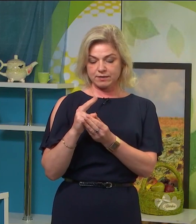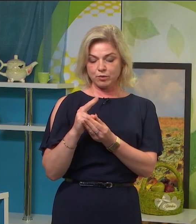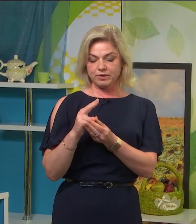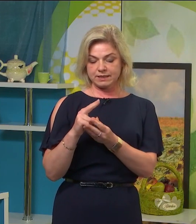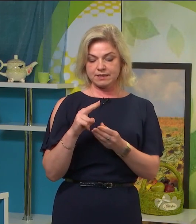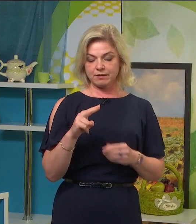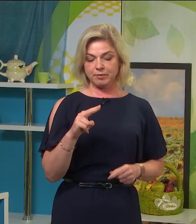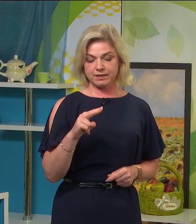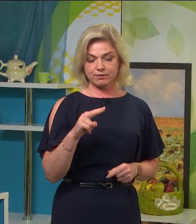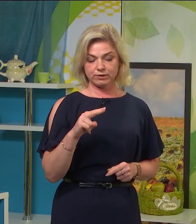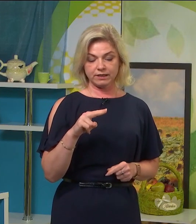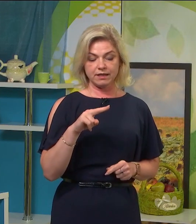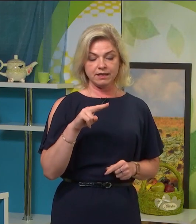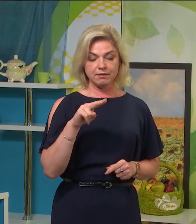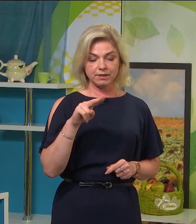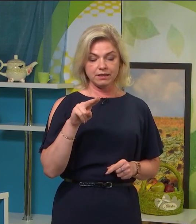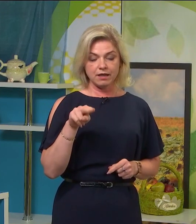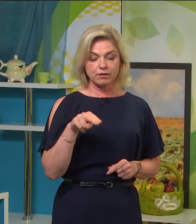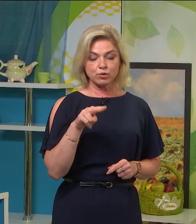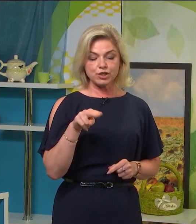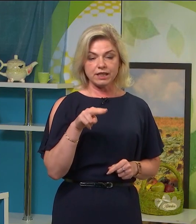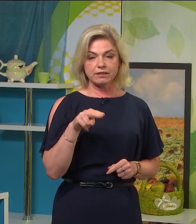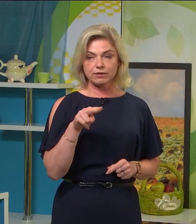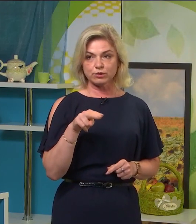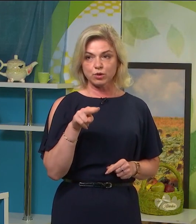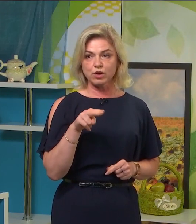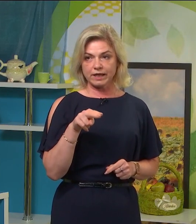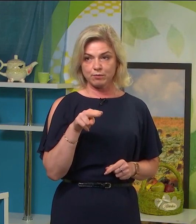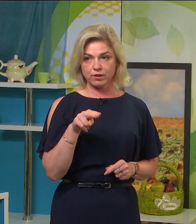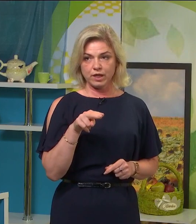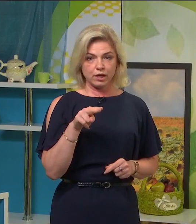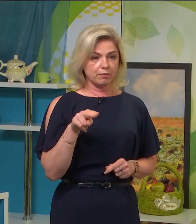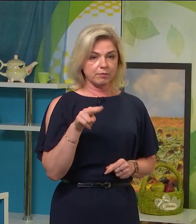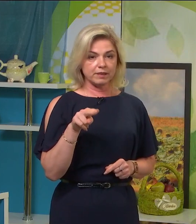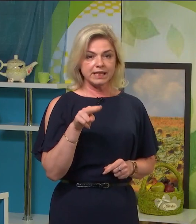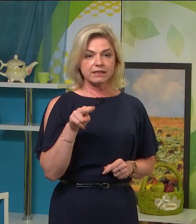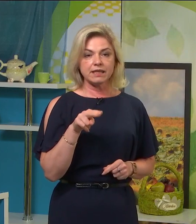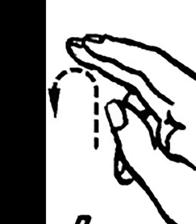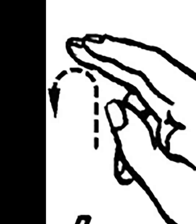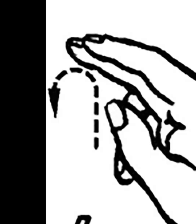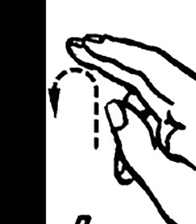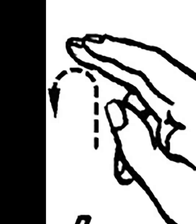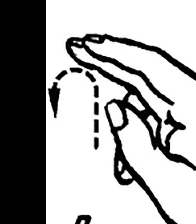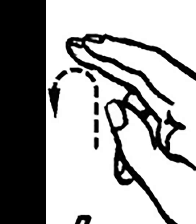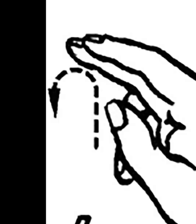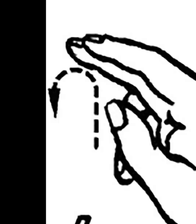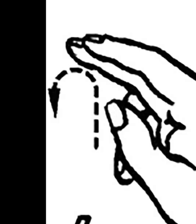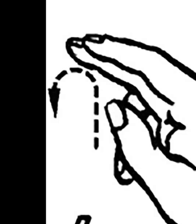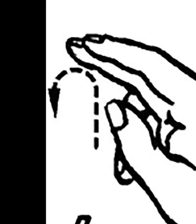комбінація пальців отака, і ми трошки її так от рухаємо. Маленький такий рух по